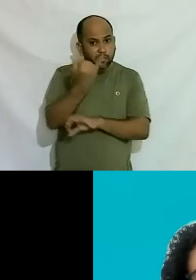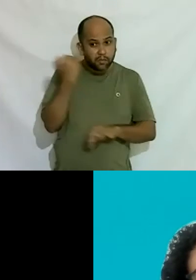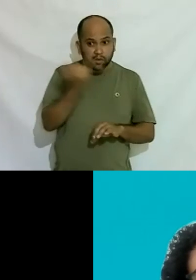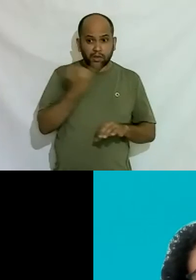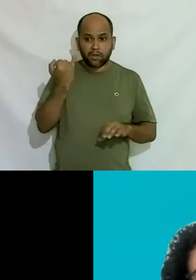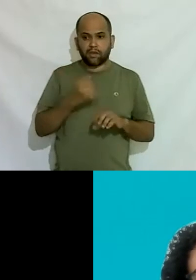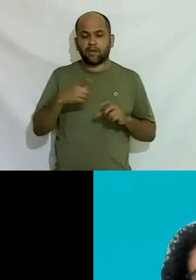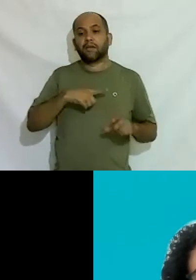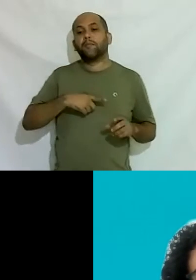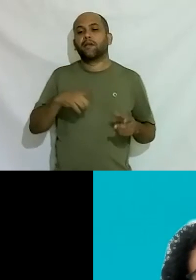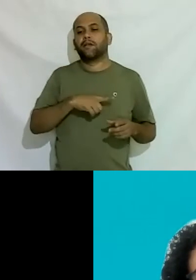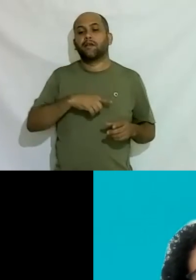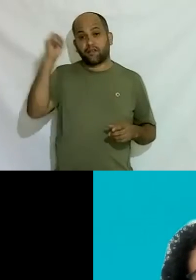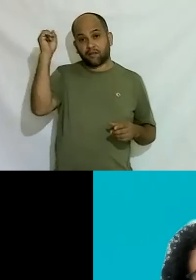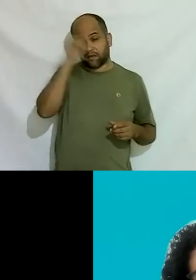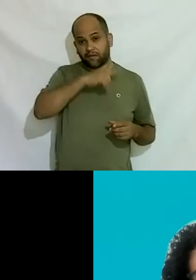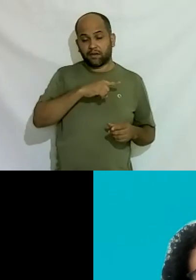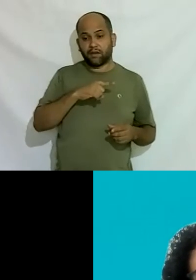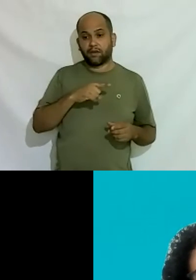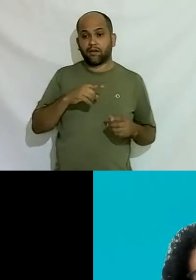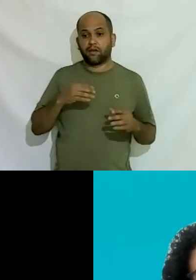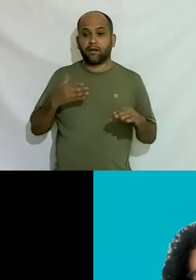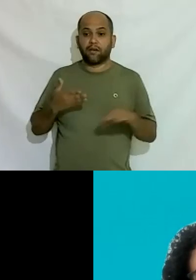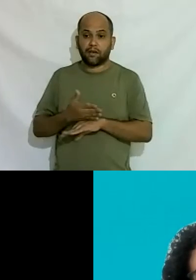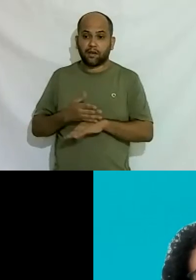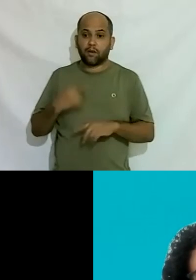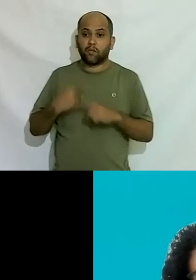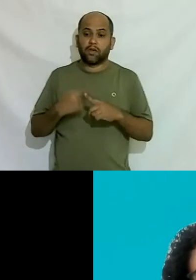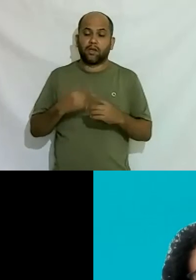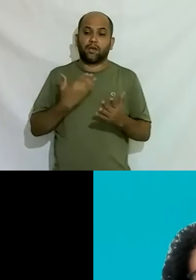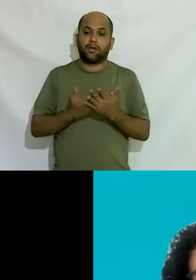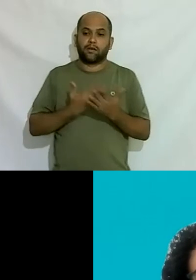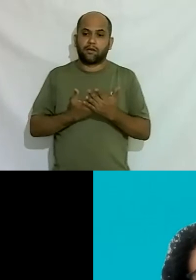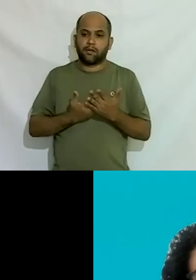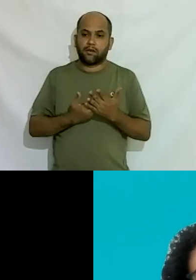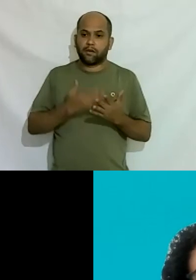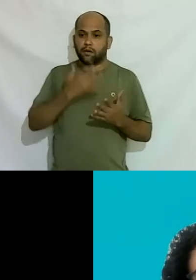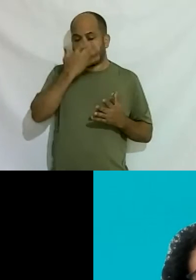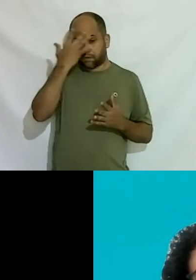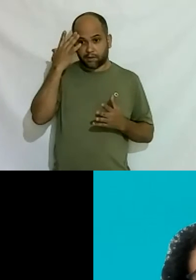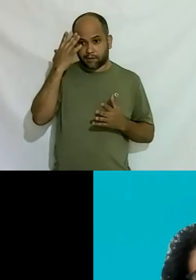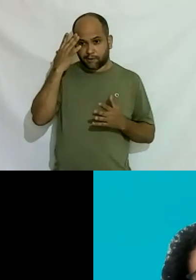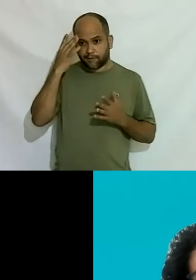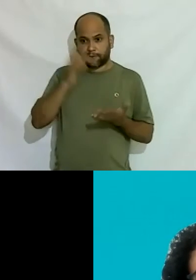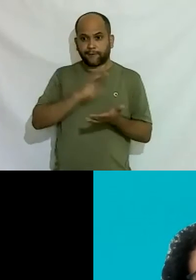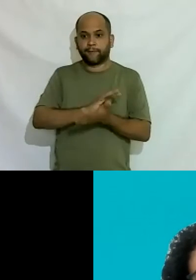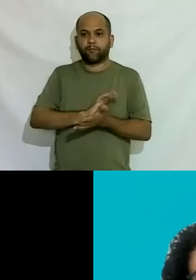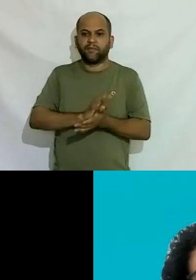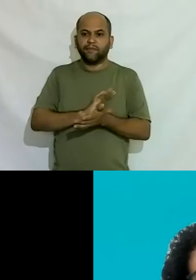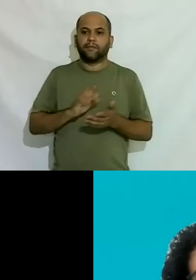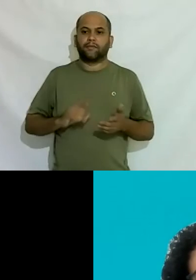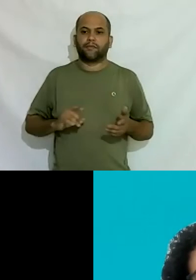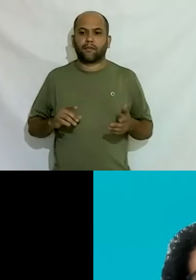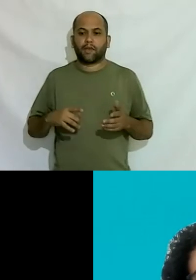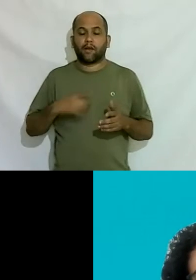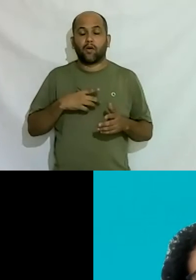há dificuldades para acessar porque na escola às vezes a pessoa é muito afeminada ou é uma menina muito